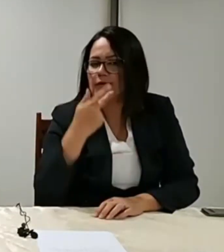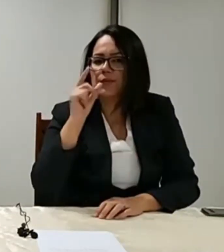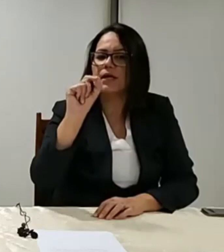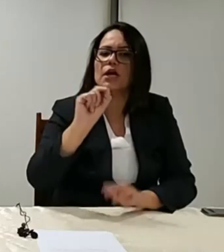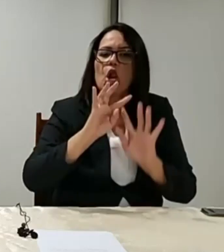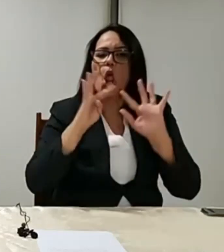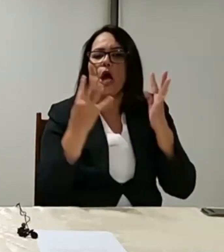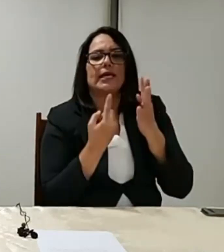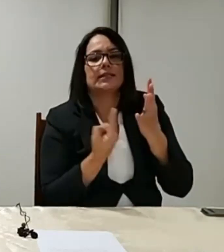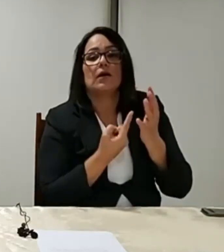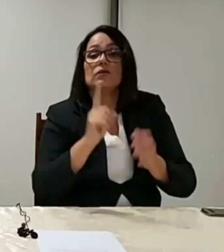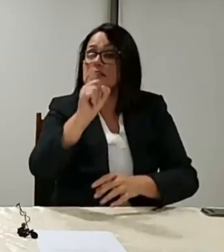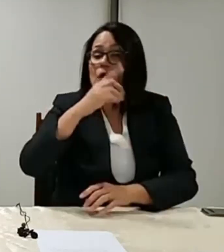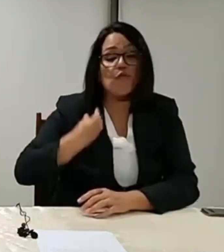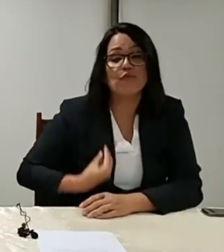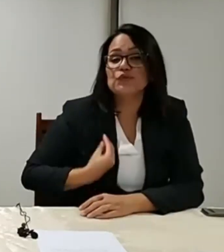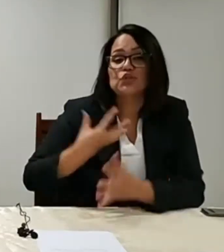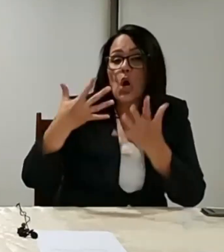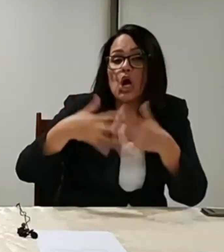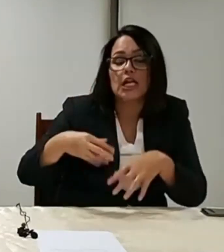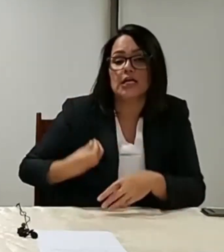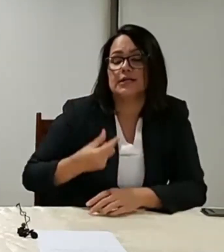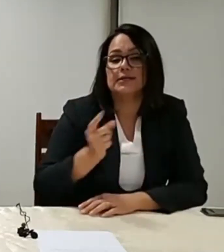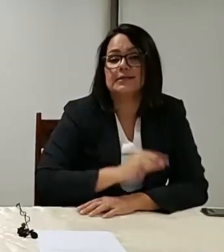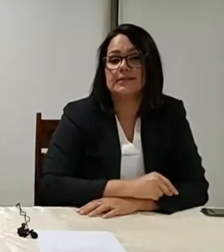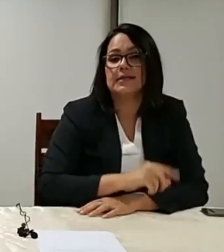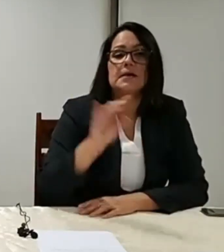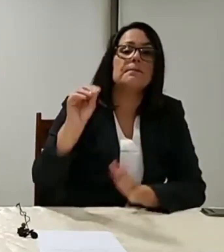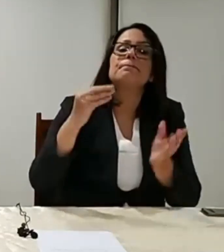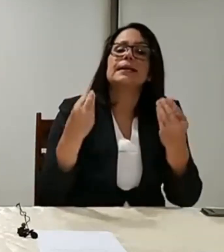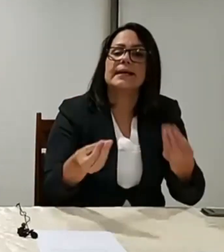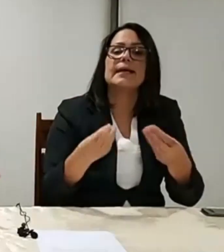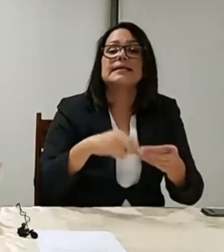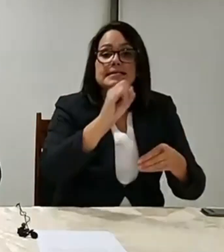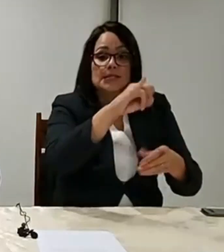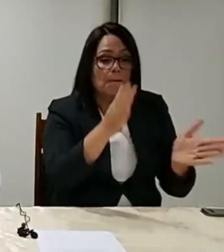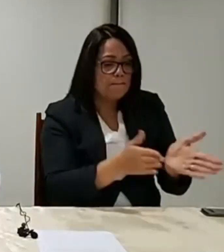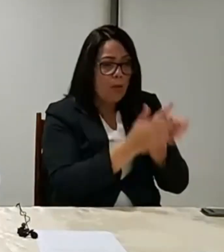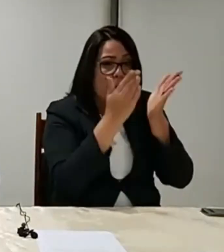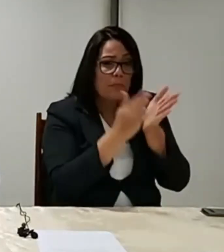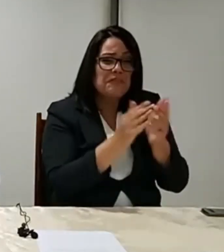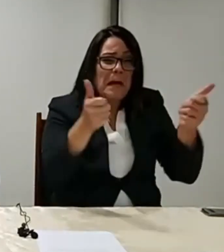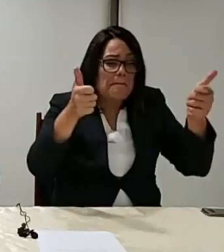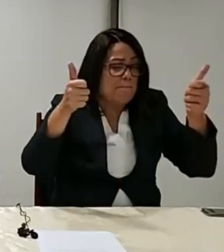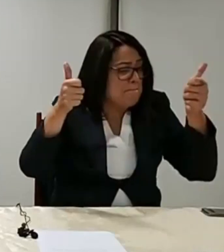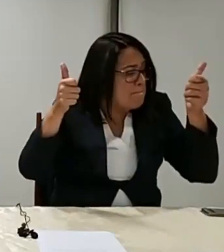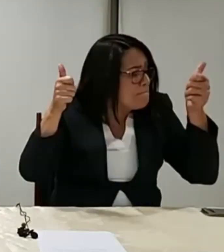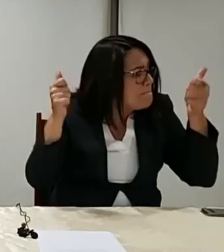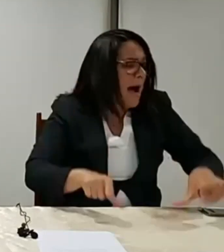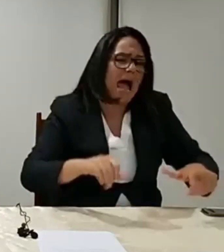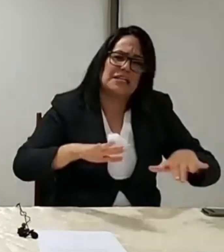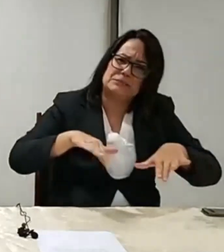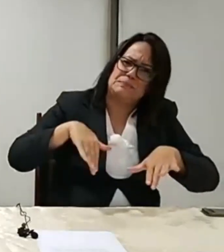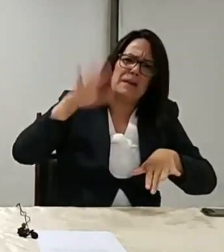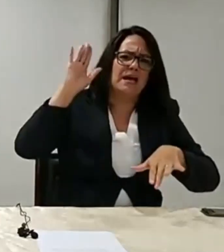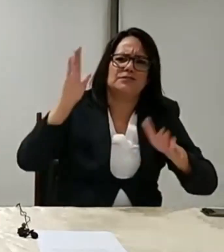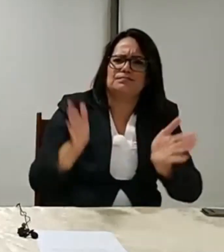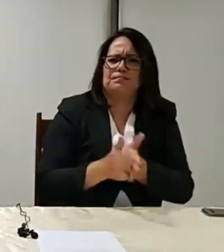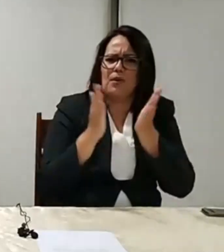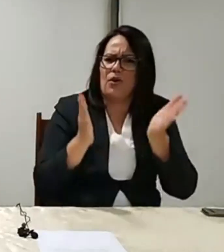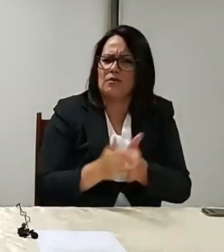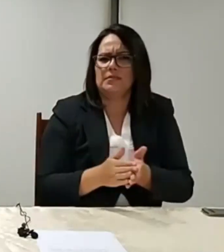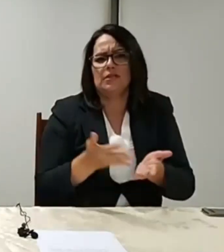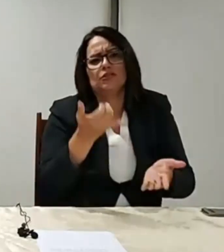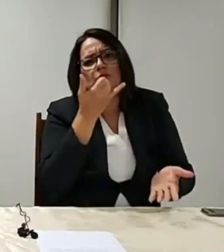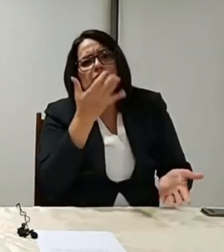não funciona, serve apenas para uma coisa, tornar o pobre mais pobre. Agora, estamos lá no